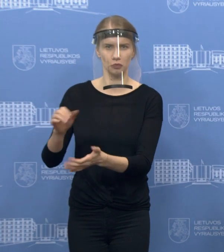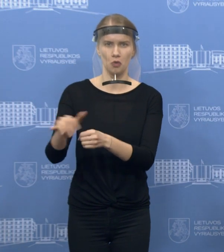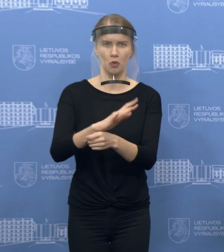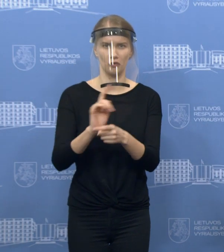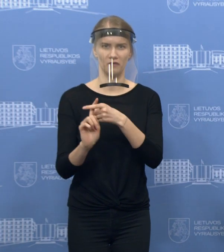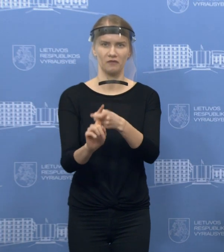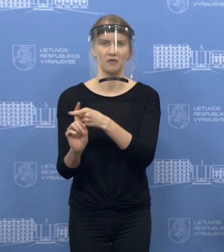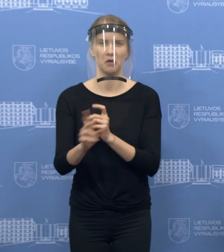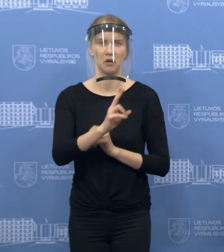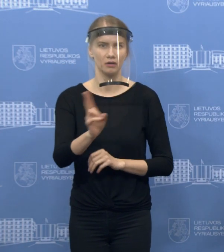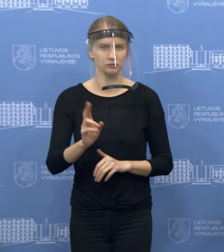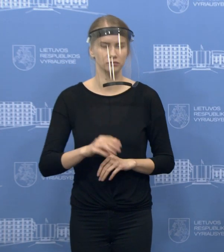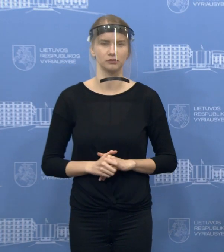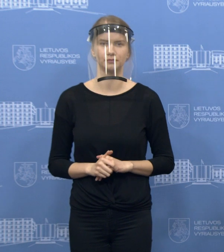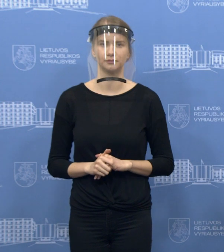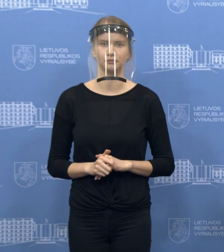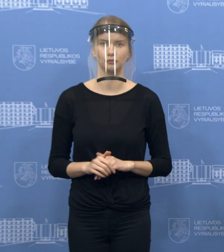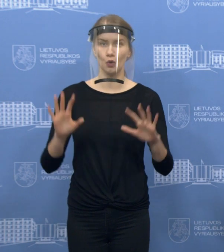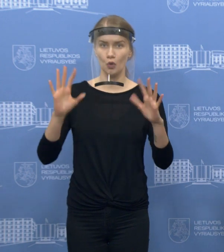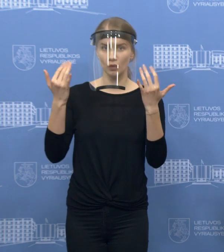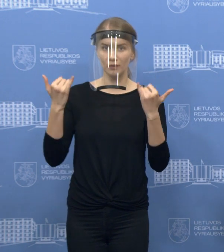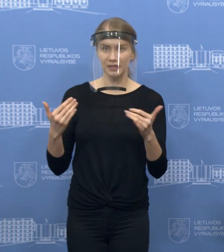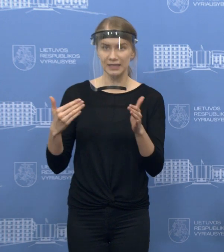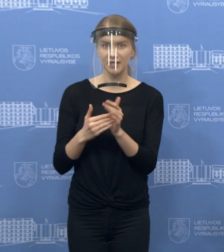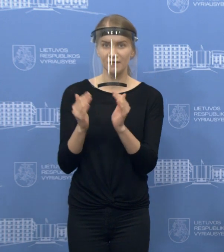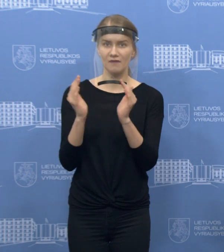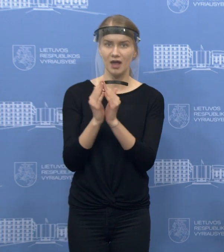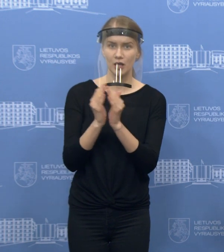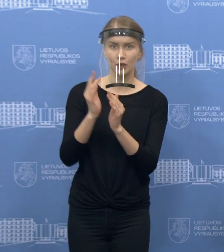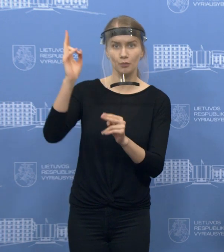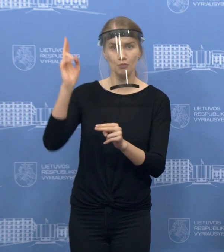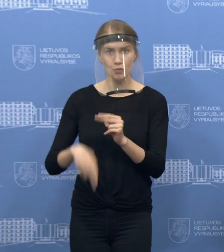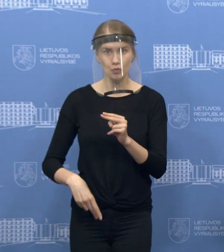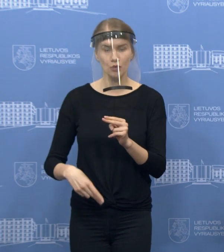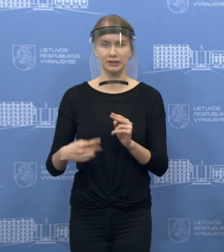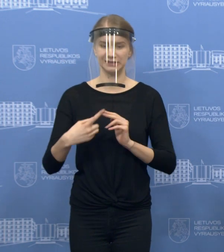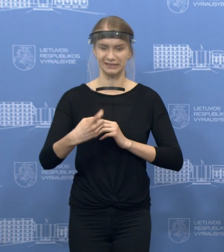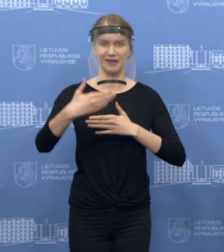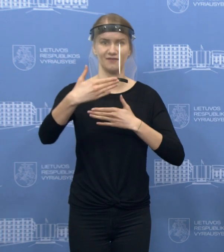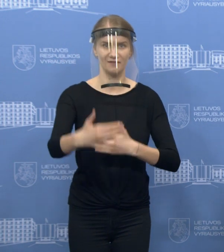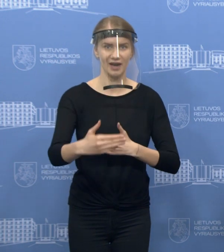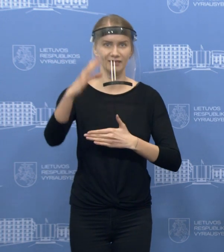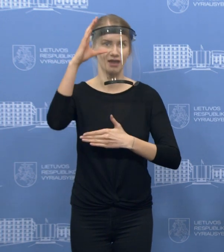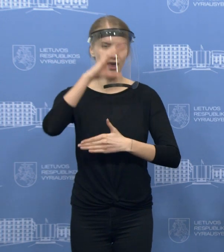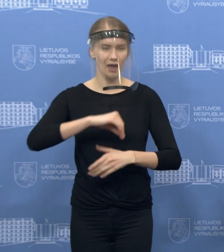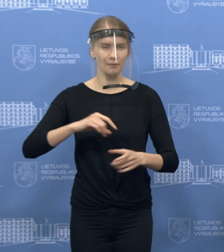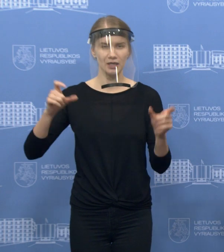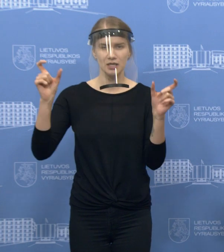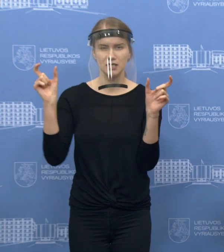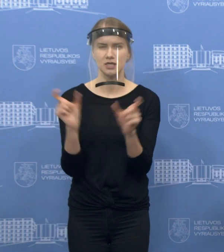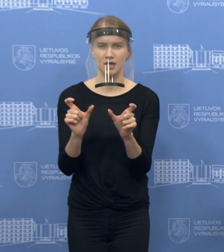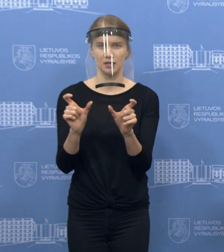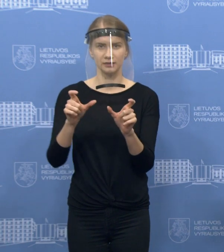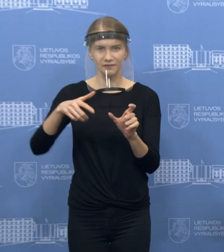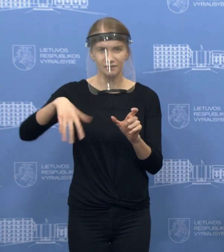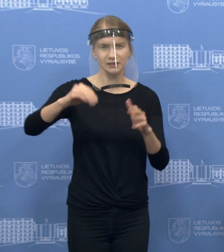situaciją, jeigu šitas dienas iki vėlykų pabaigos, iš esmės, tai beveik savaitę laikysimės to režimo,